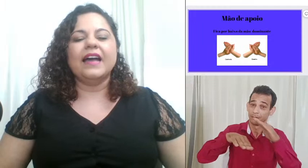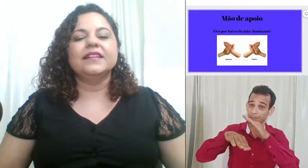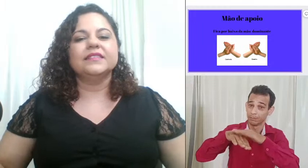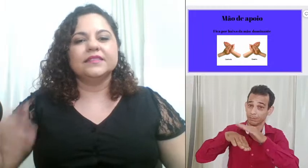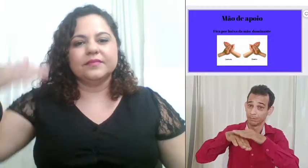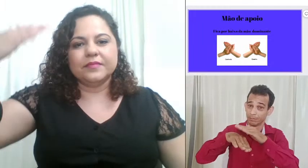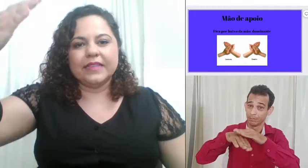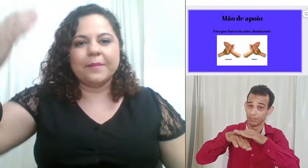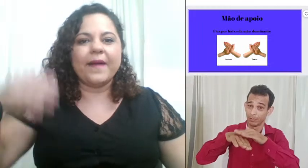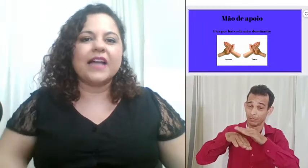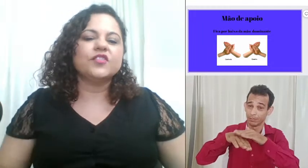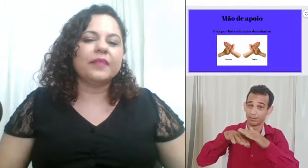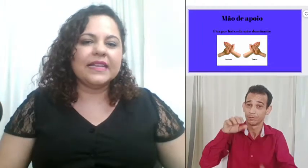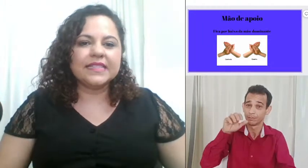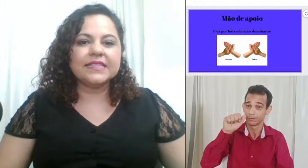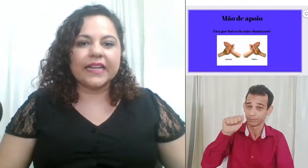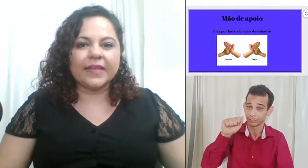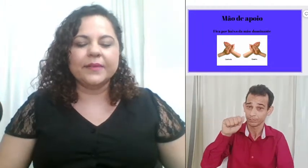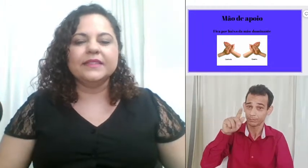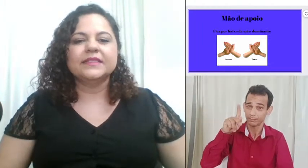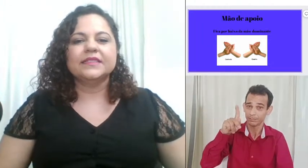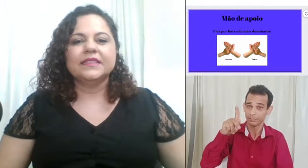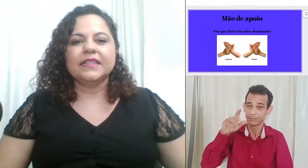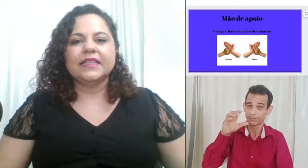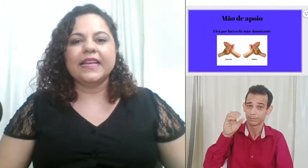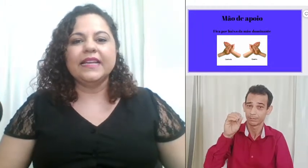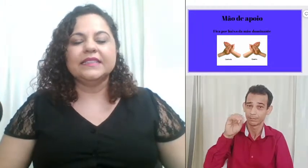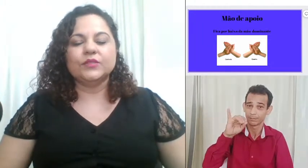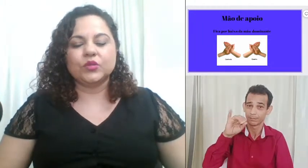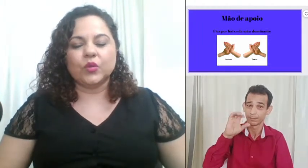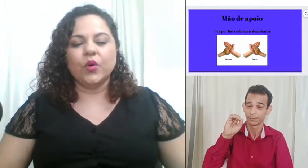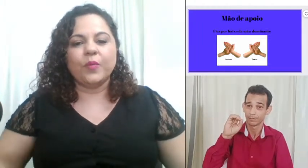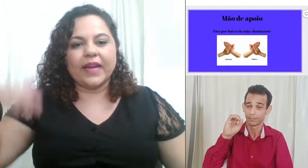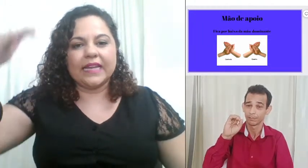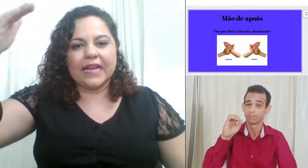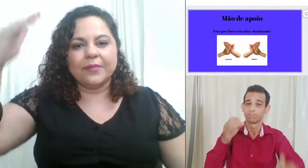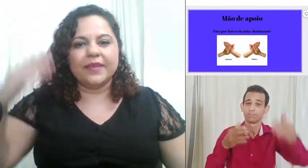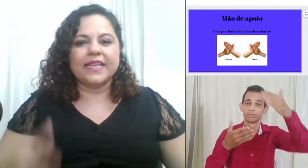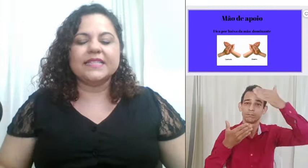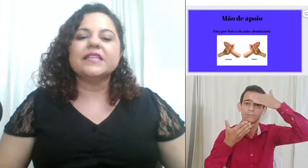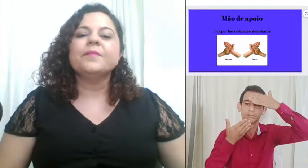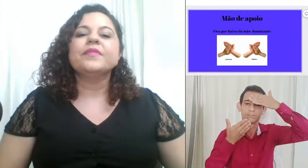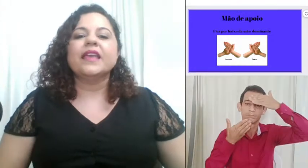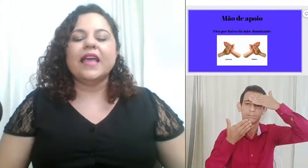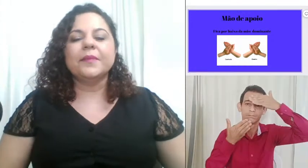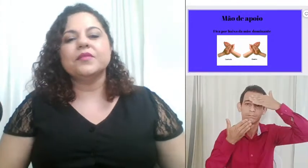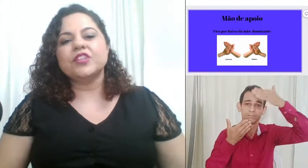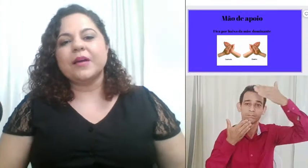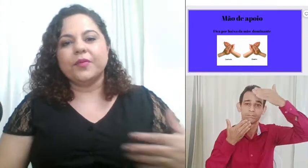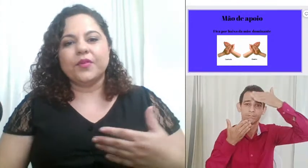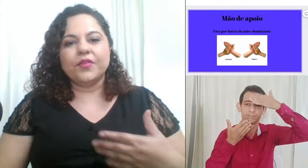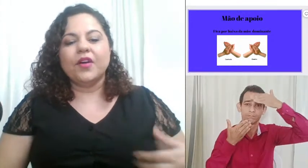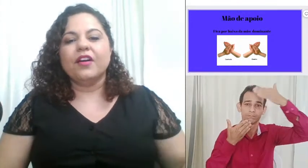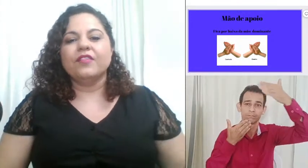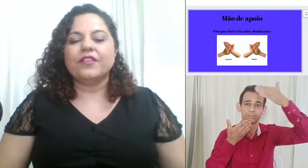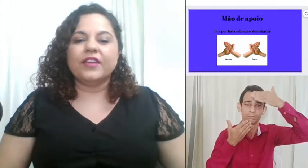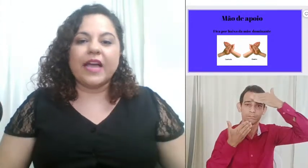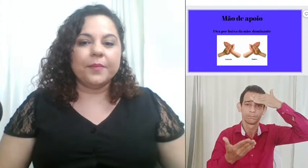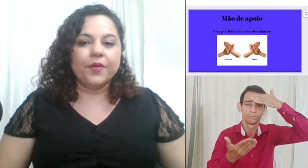na parte mais extrema né do topo aqui na cabeça e a mão de apoio vai ficar por